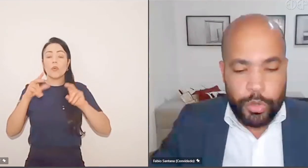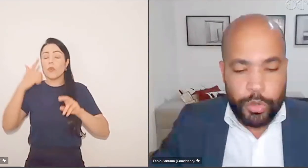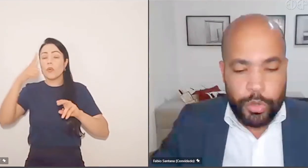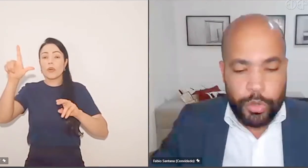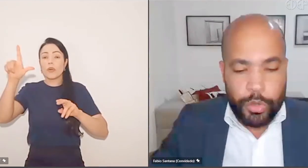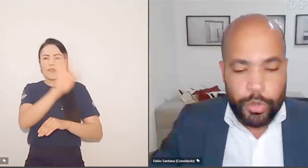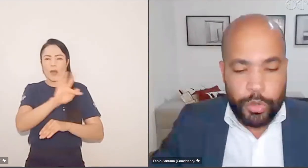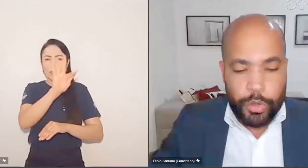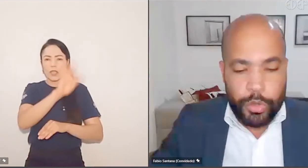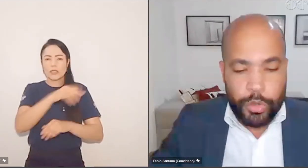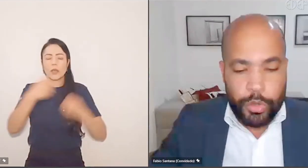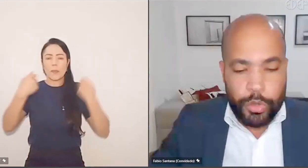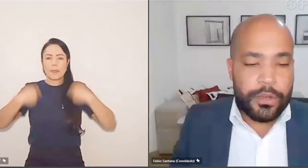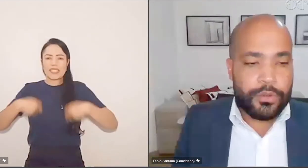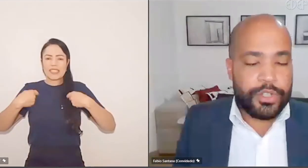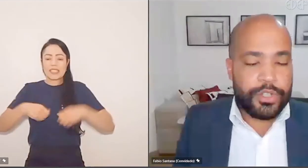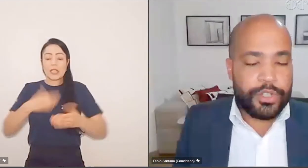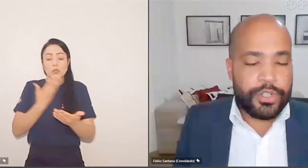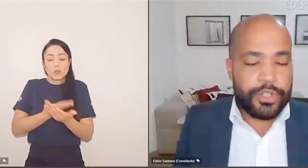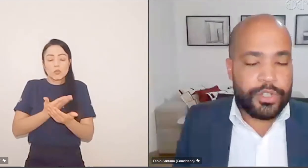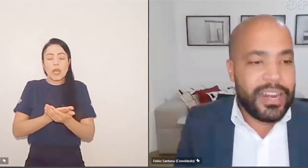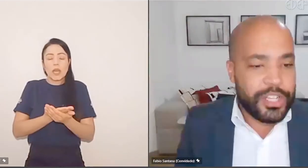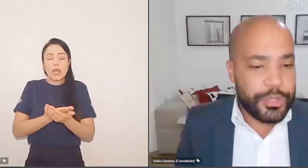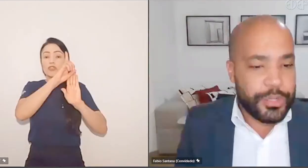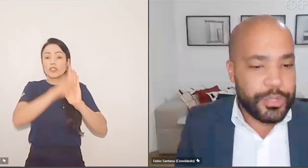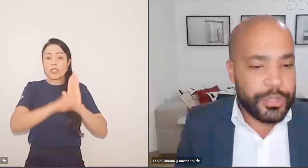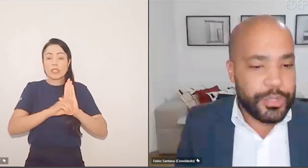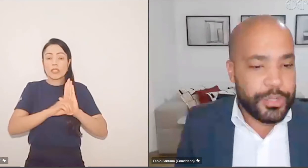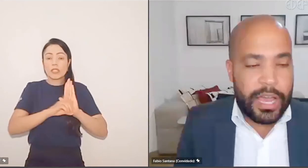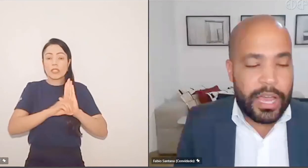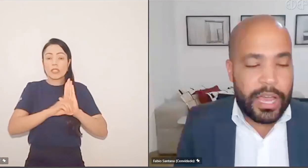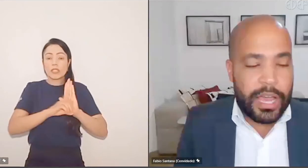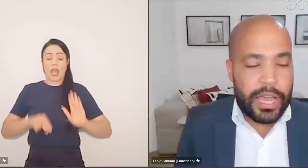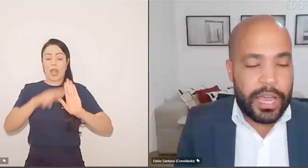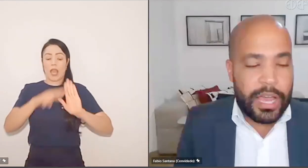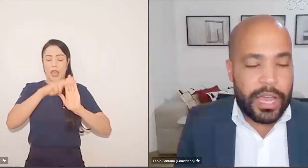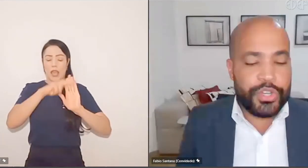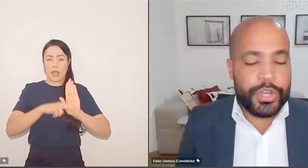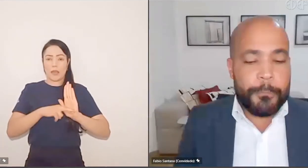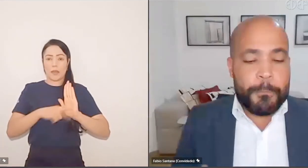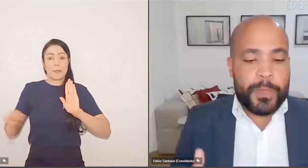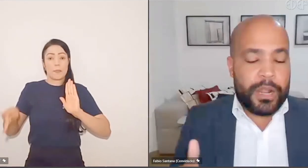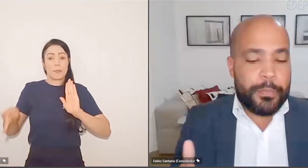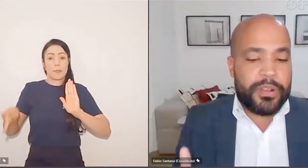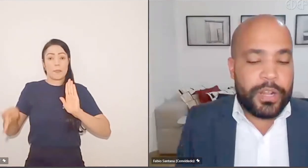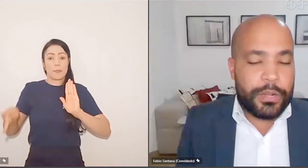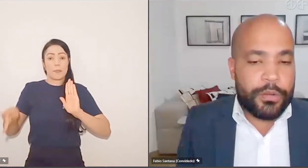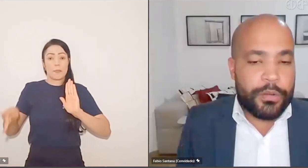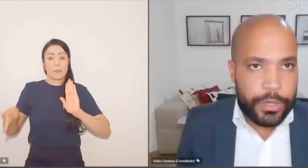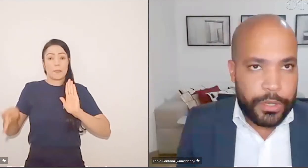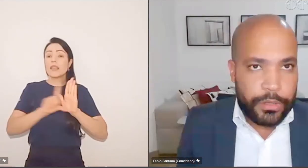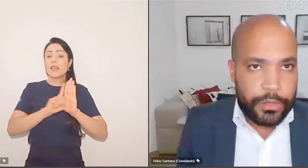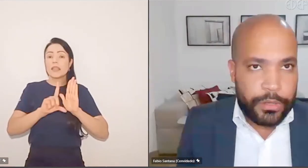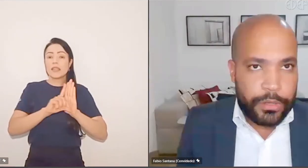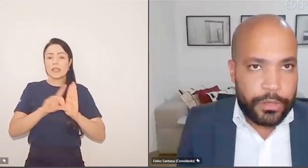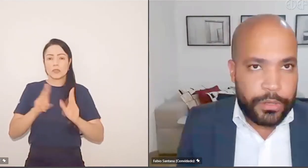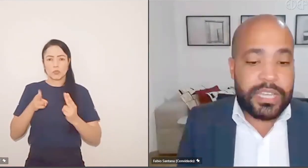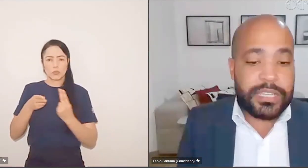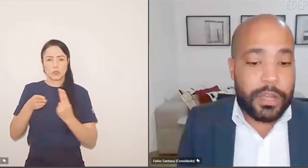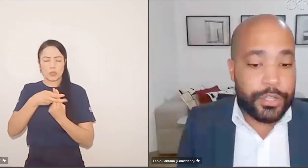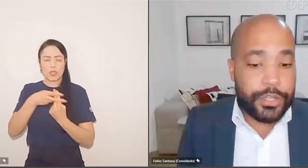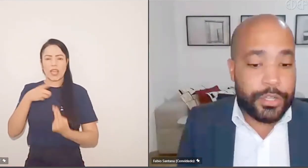a gente sugere como direito sanitário, né? O direito sanitário, ele tem regras próprias, né? A lei orgânica do SUS, ela prevê lá no artigo